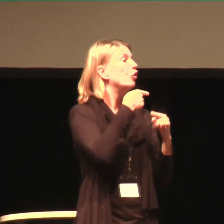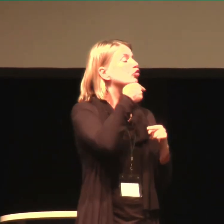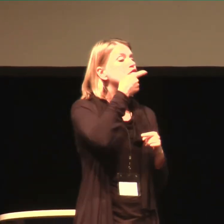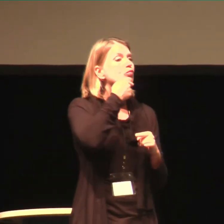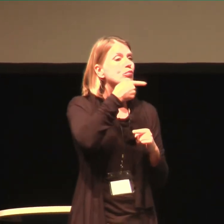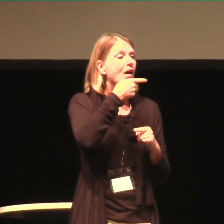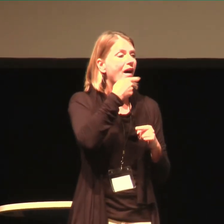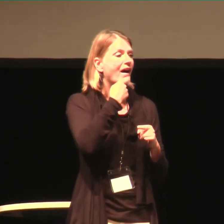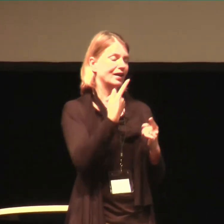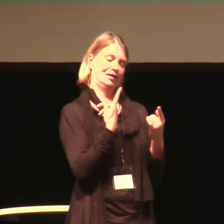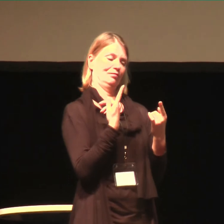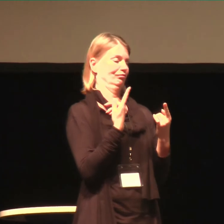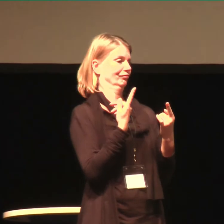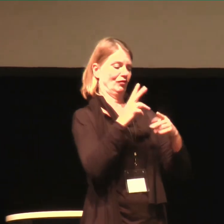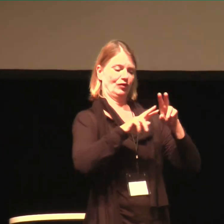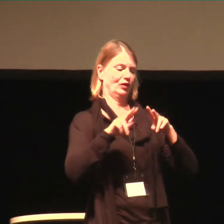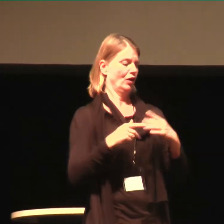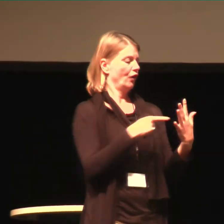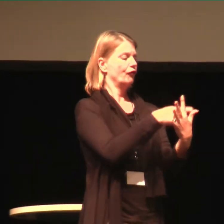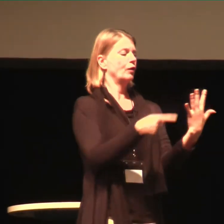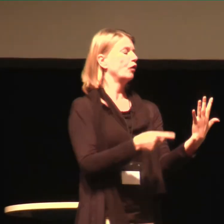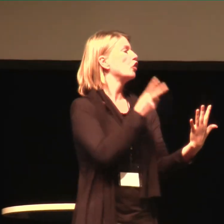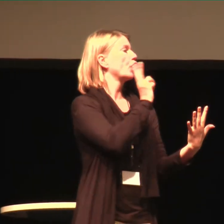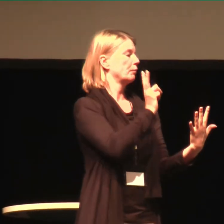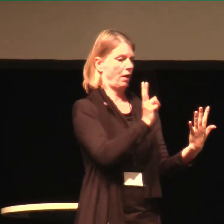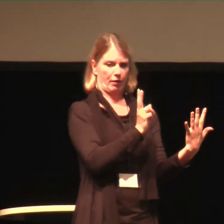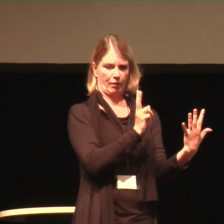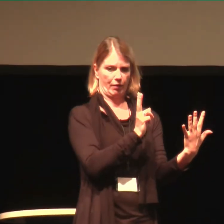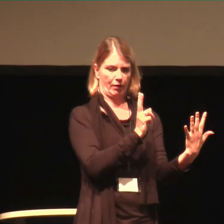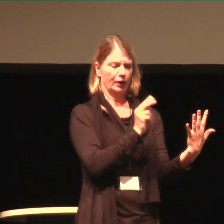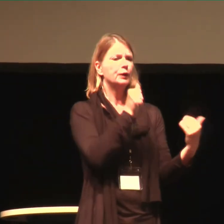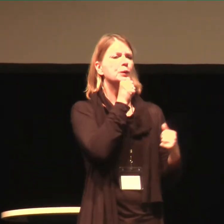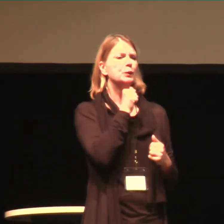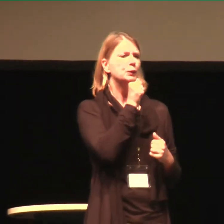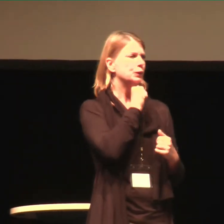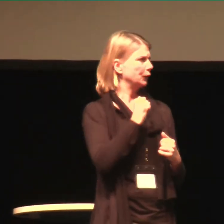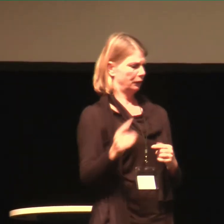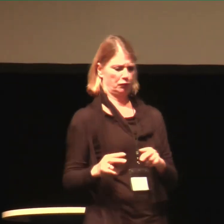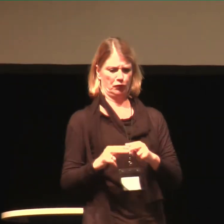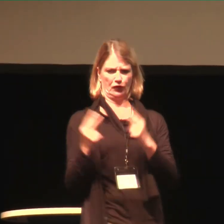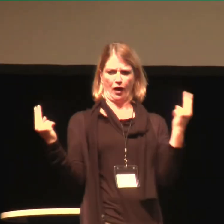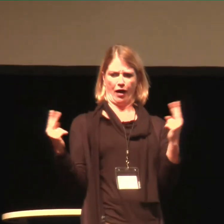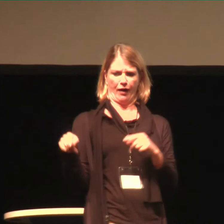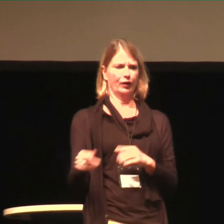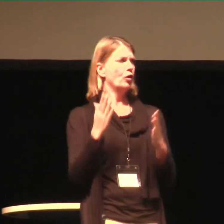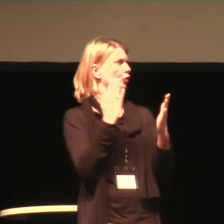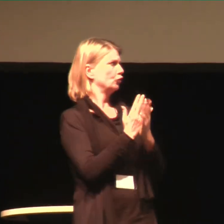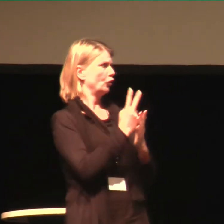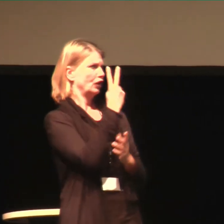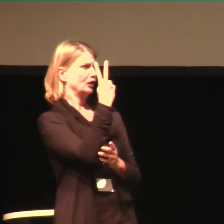unterschiedlich. Fünf ganz normal. Der Jüngste, ein Star, der hat mit zwei Jahren schon Sätze gesprochen, was die